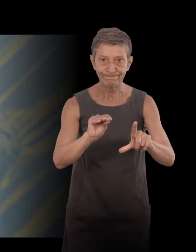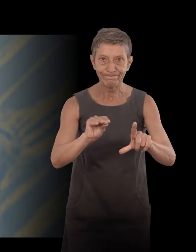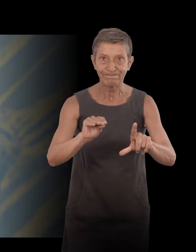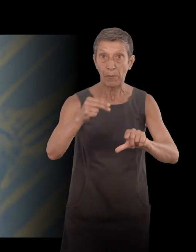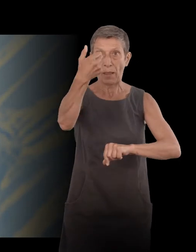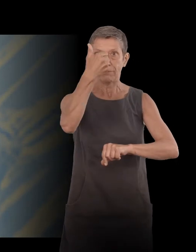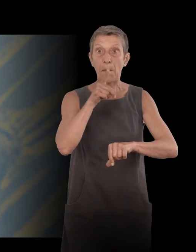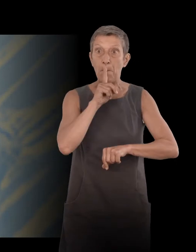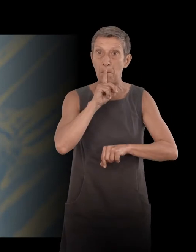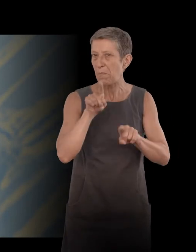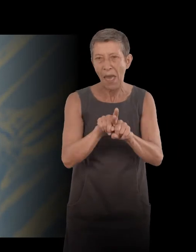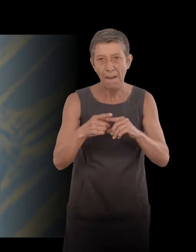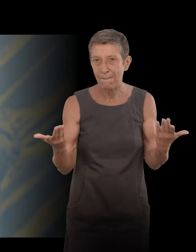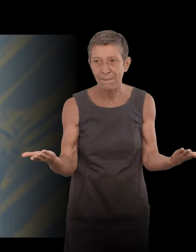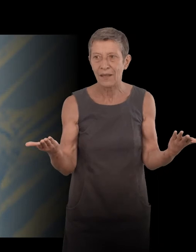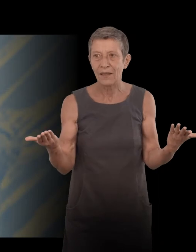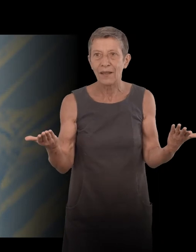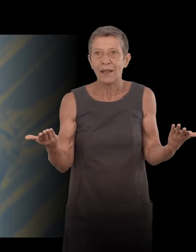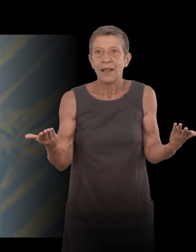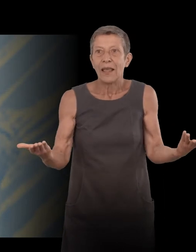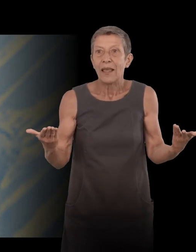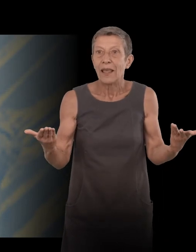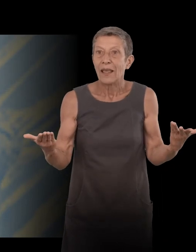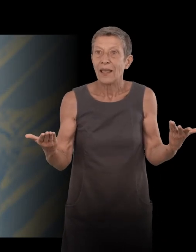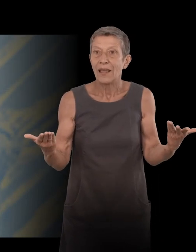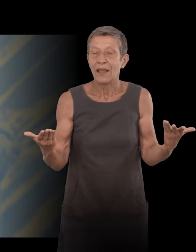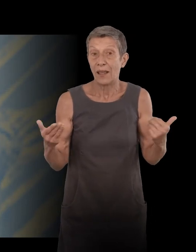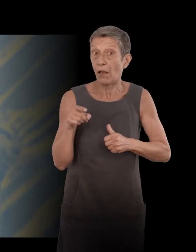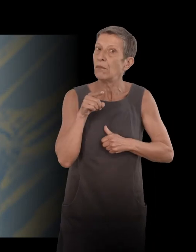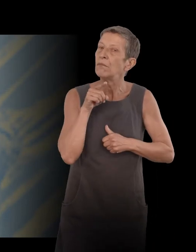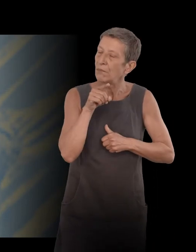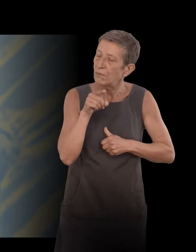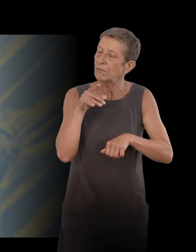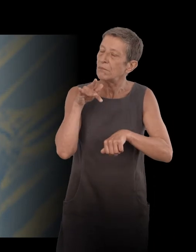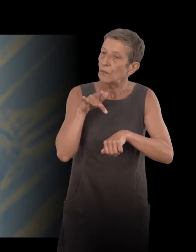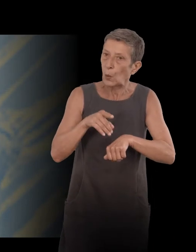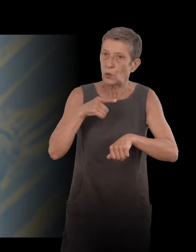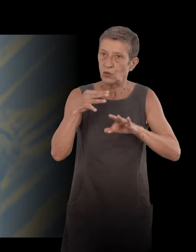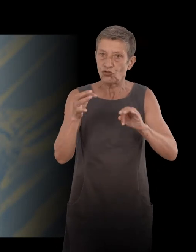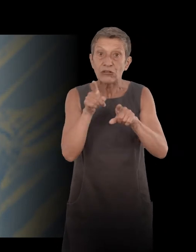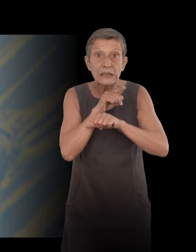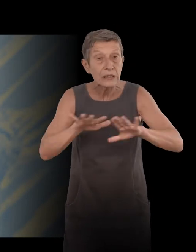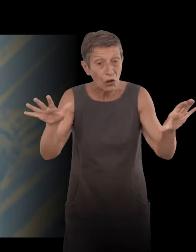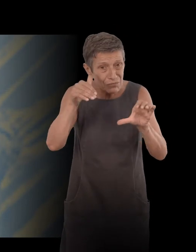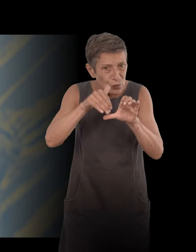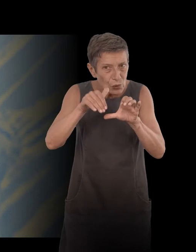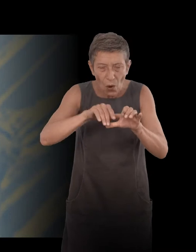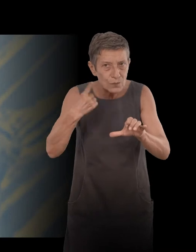Et du coup, plusieurs fois, il a parlé de silence. Il se passe toujours quelque chose quand on se tait à deux.